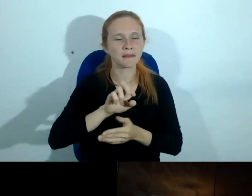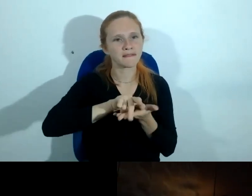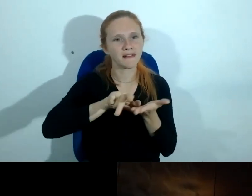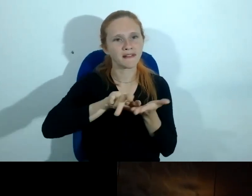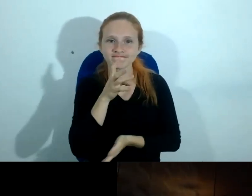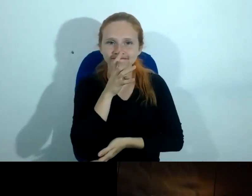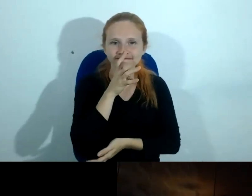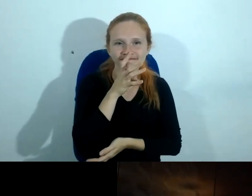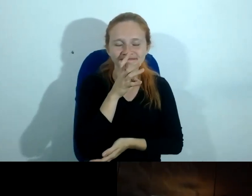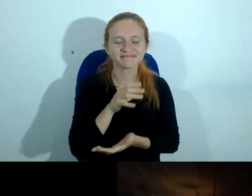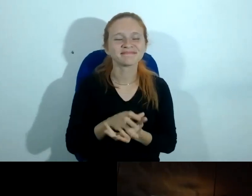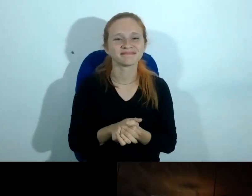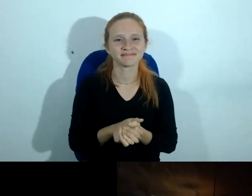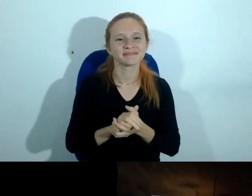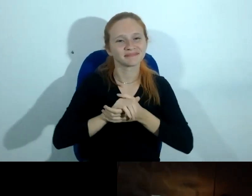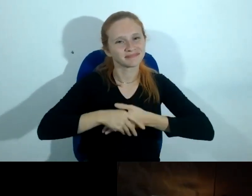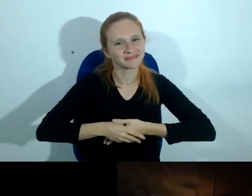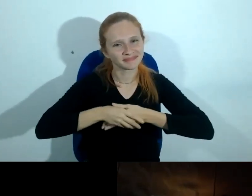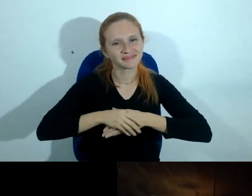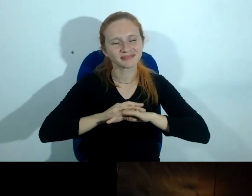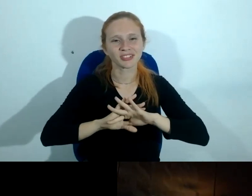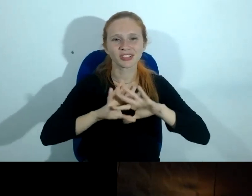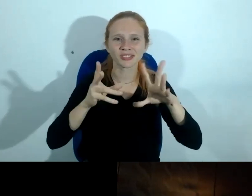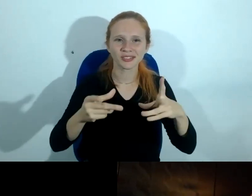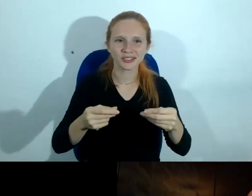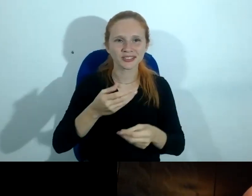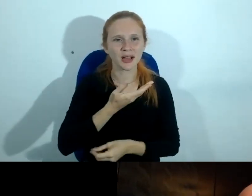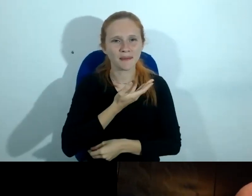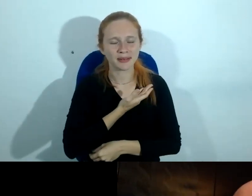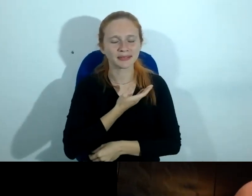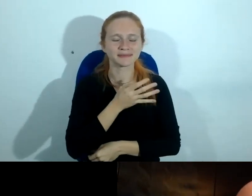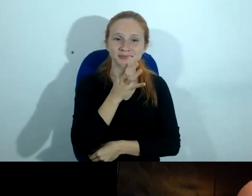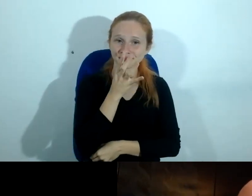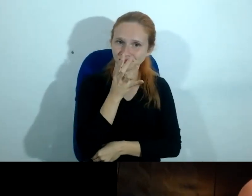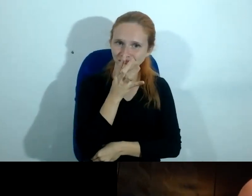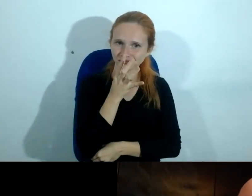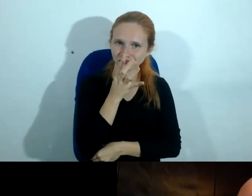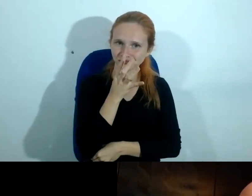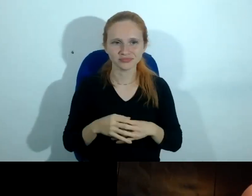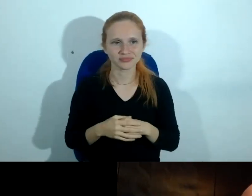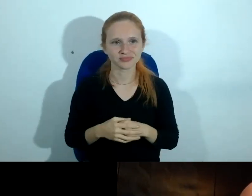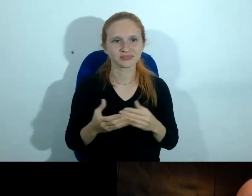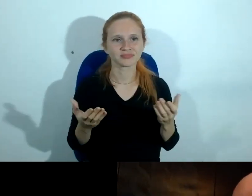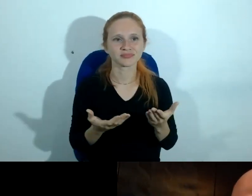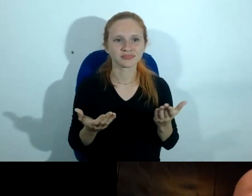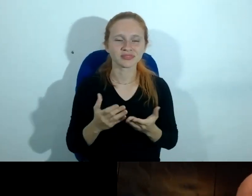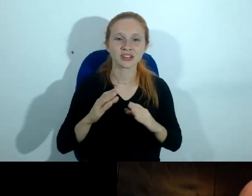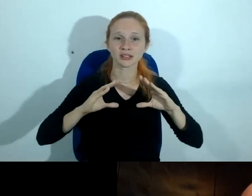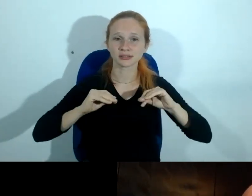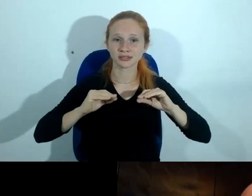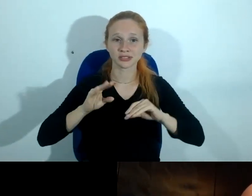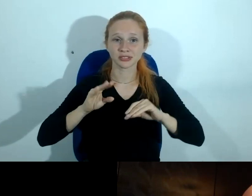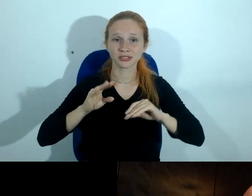uma vez saúdo todo o público todos os amigos e colegas que estão nessa noite de quarta-feira nessa noite